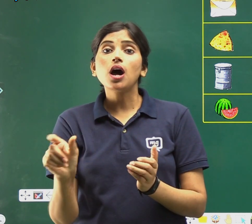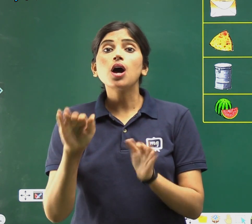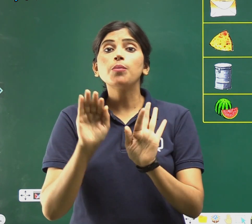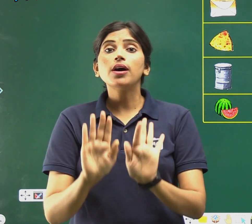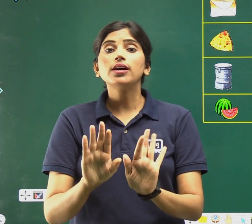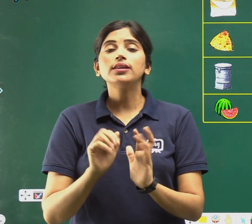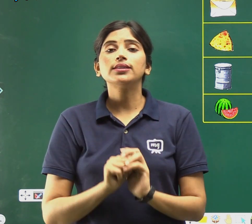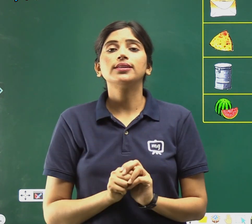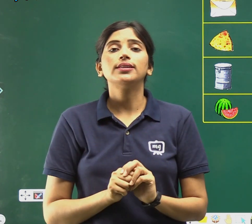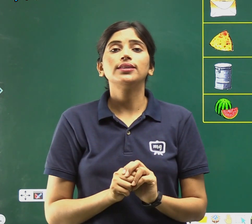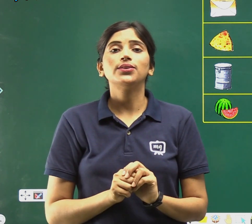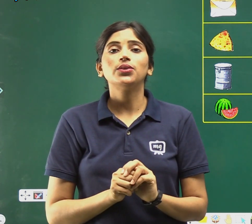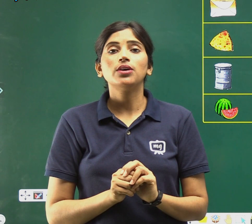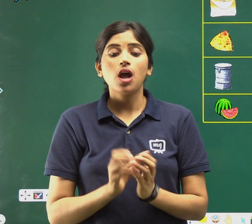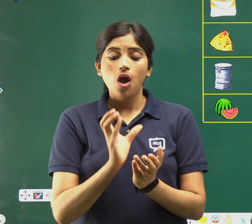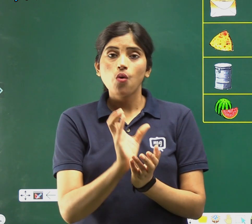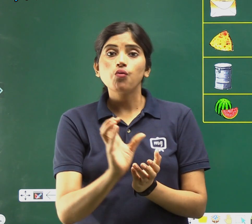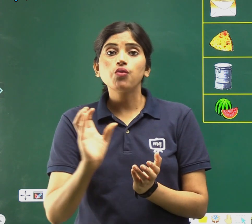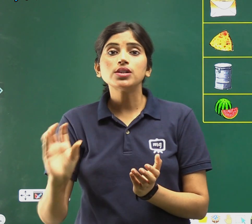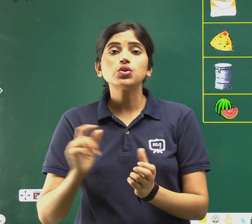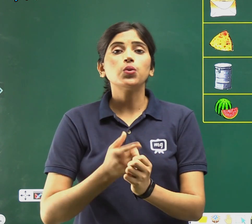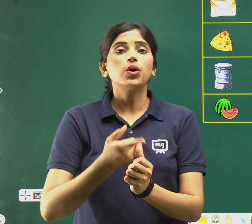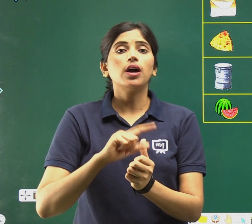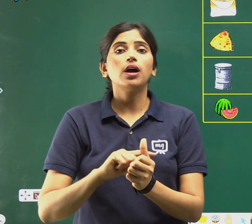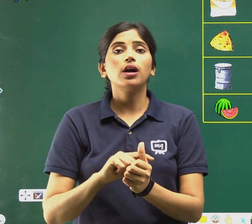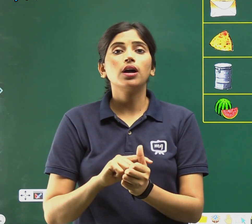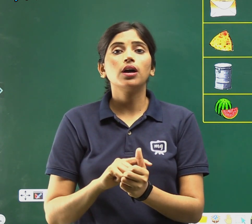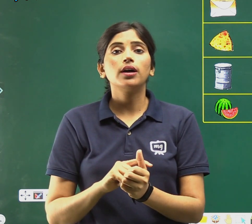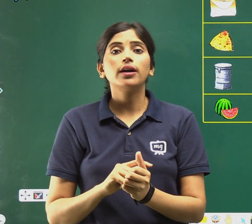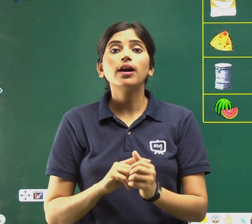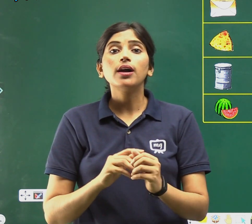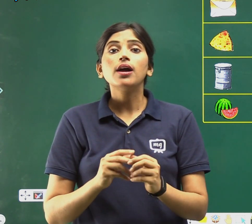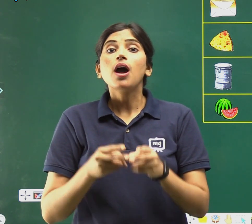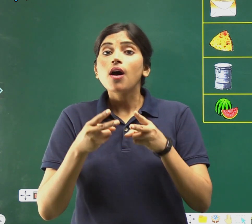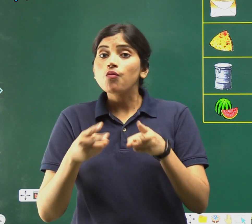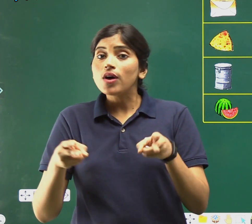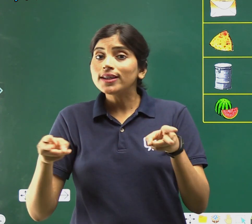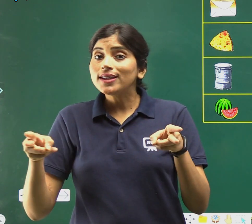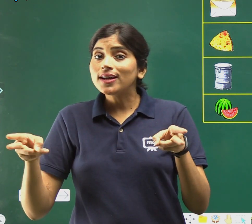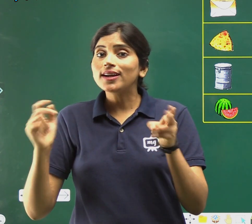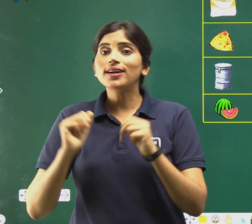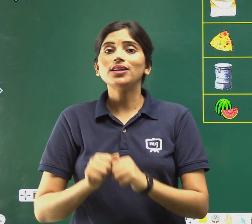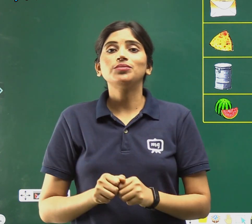वस्तुओं का वर्गी करण